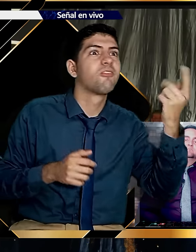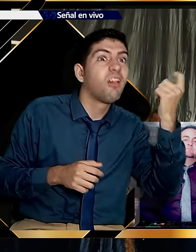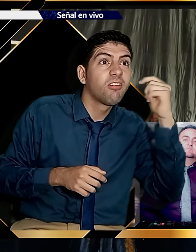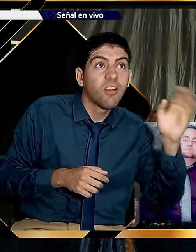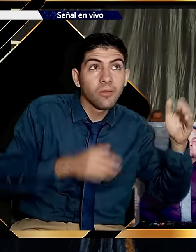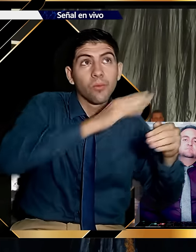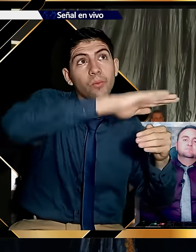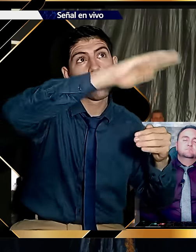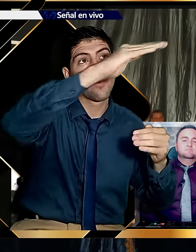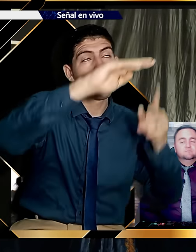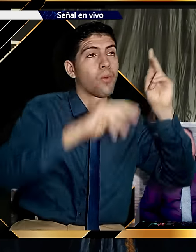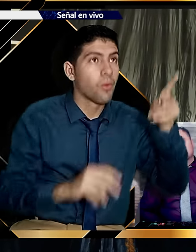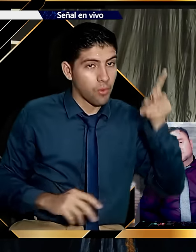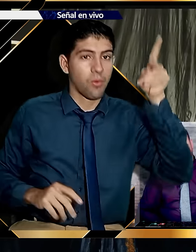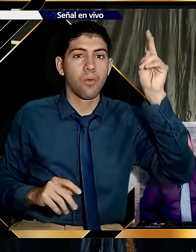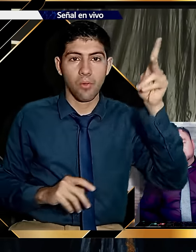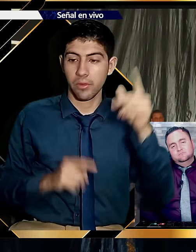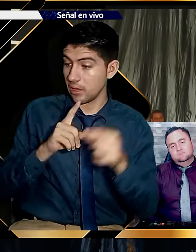falta? Todavía falta mucho.